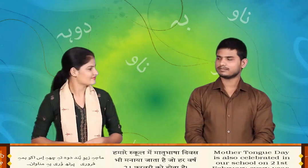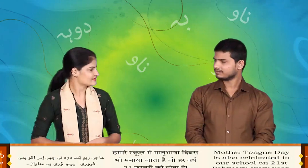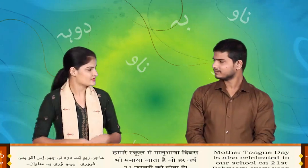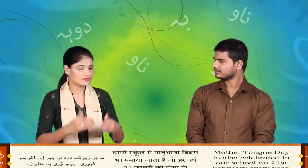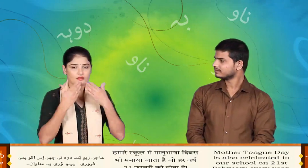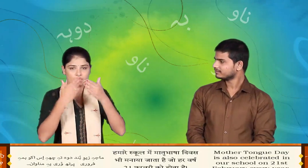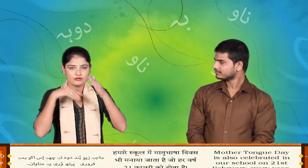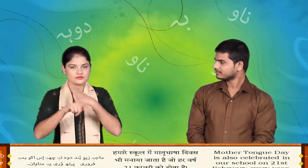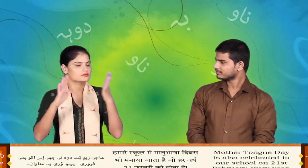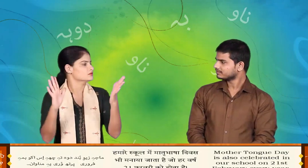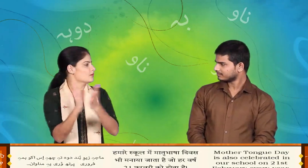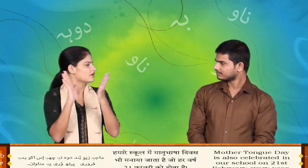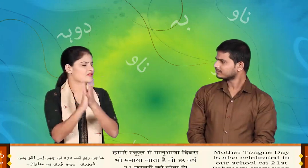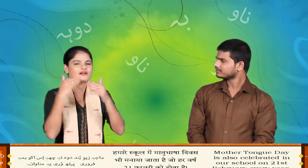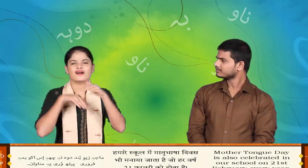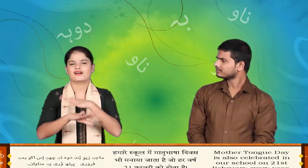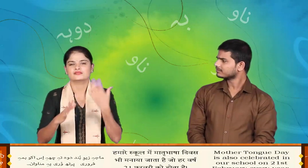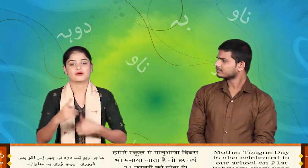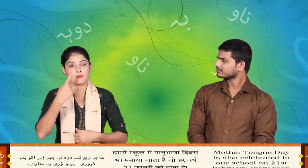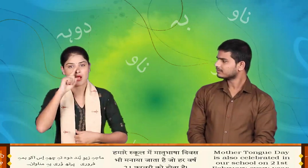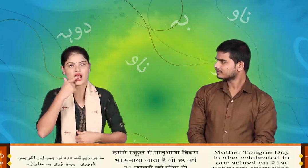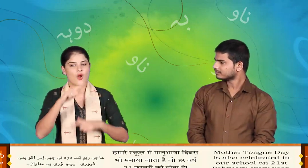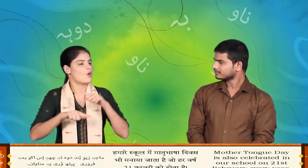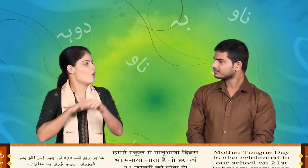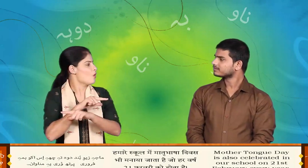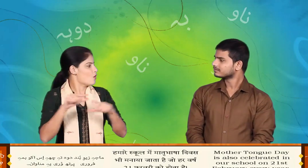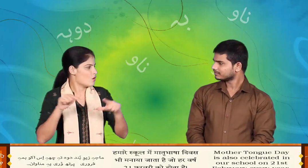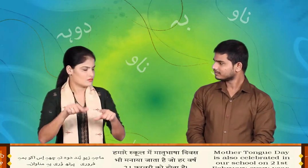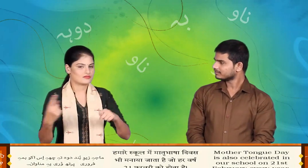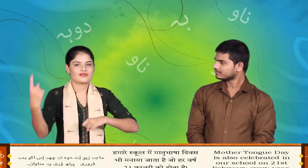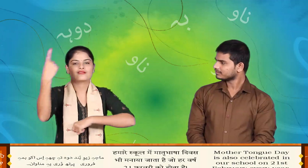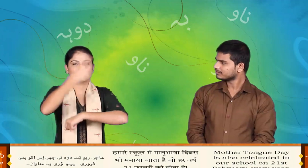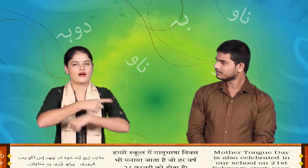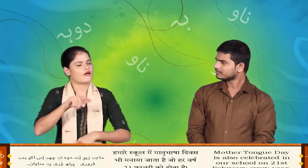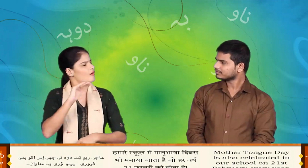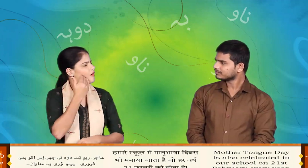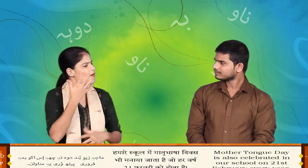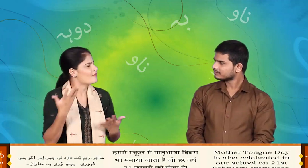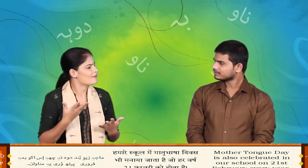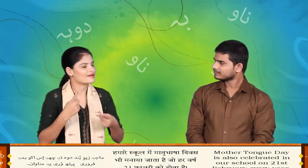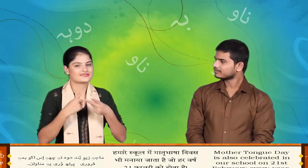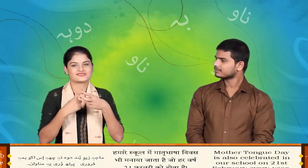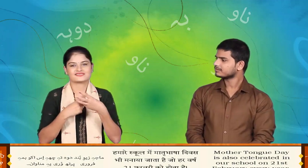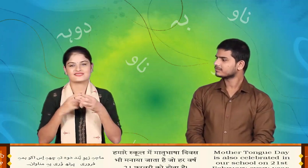मर्च जिवन दो ते छ आपकू फेवरी प्रत वर्य मनावन